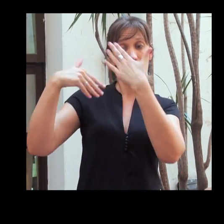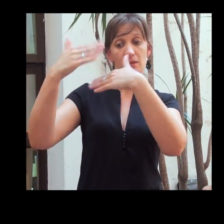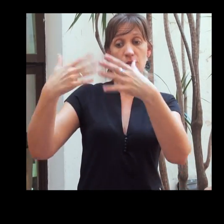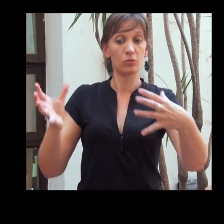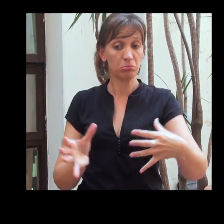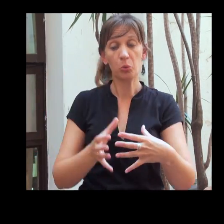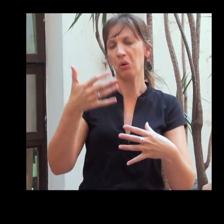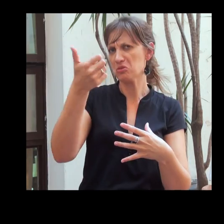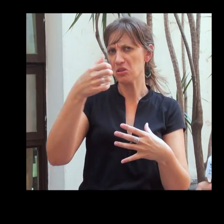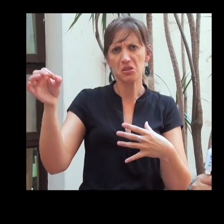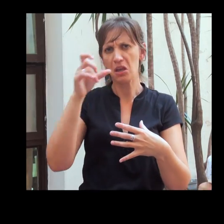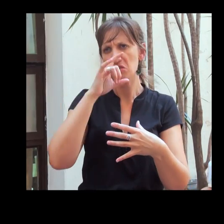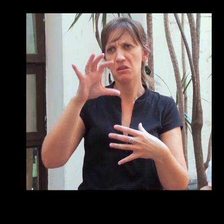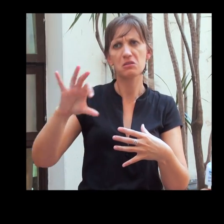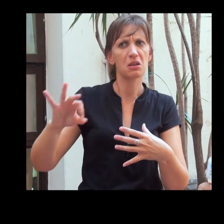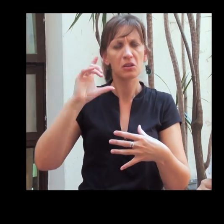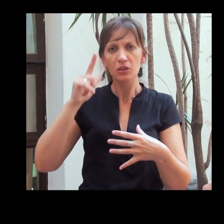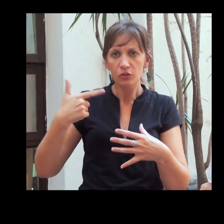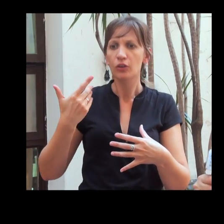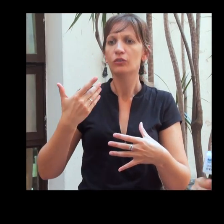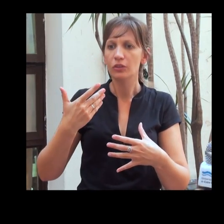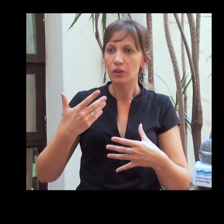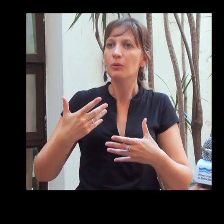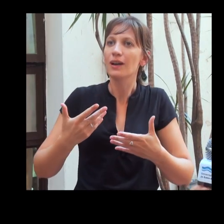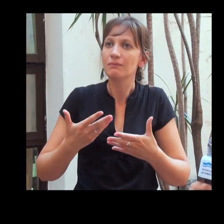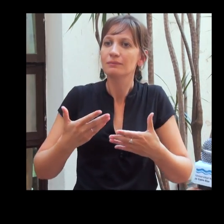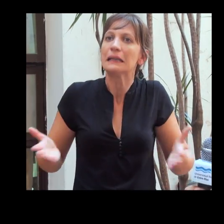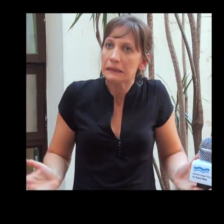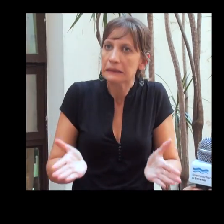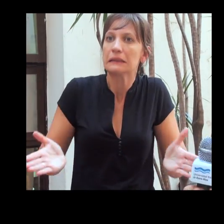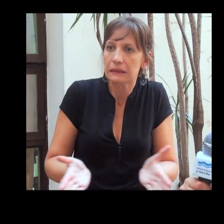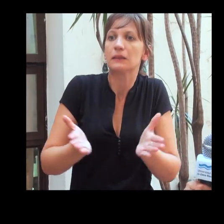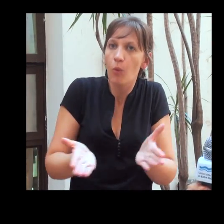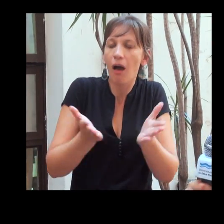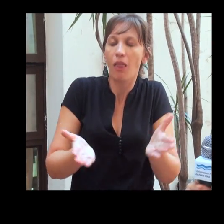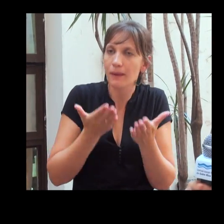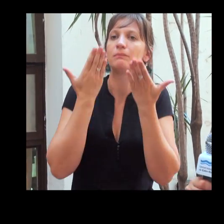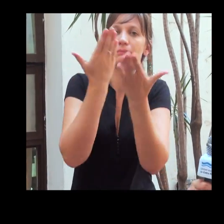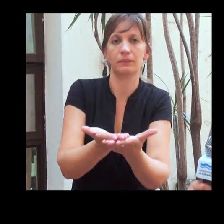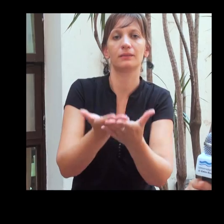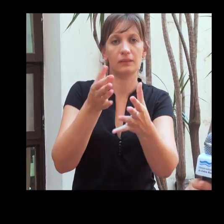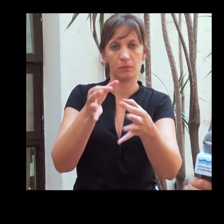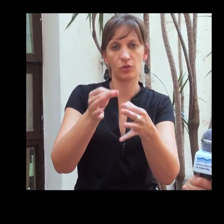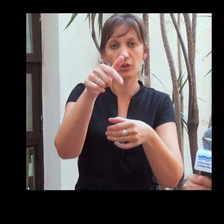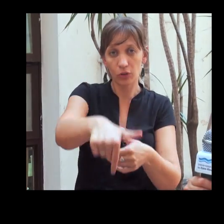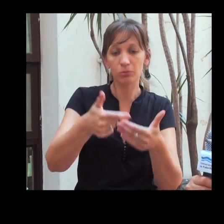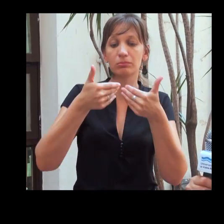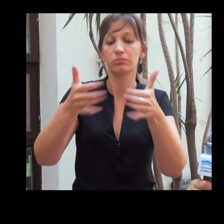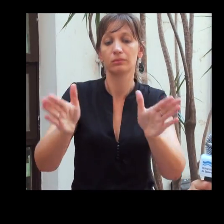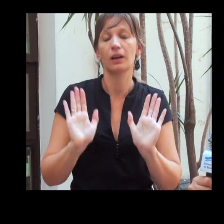sordos, de unos 60, 70 sordos, son los que nos incentivaron y nos pidieron y nos motivaron a la presentación de este proyecto. Así que